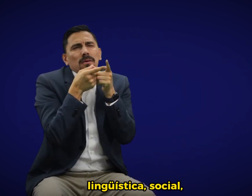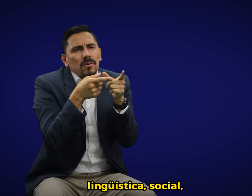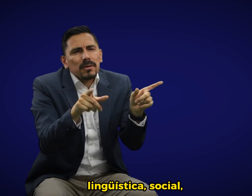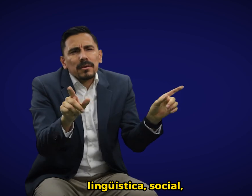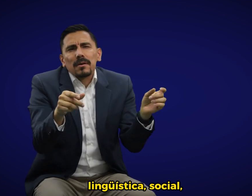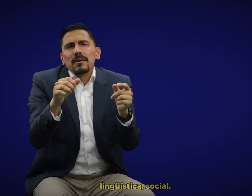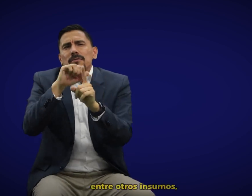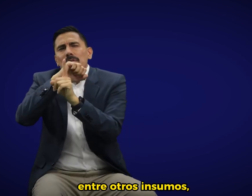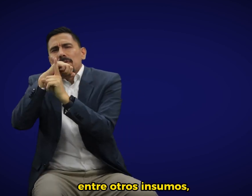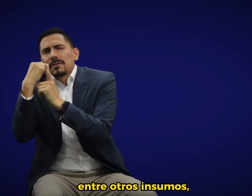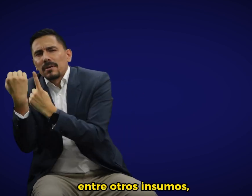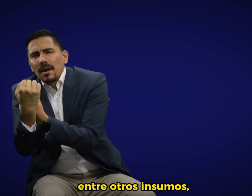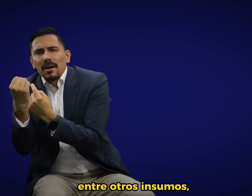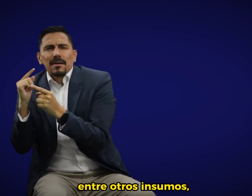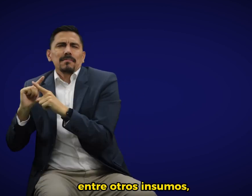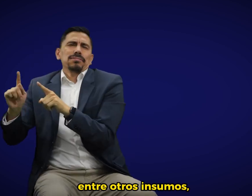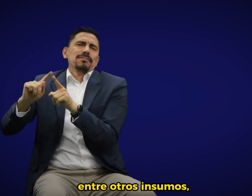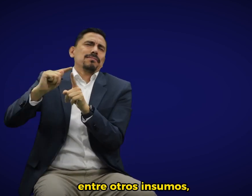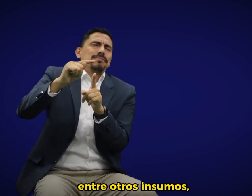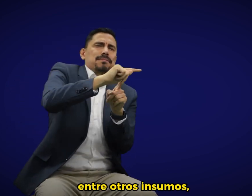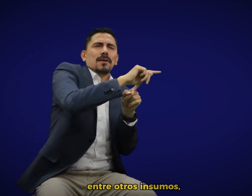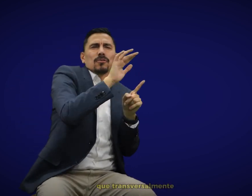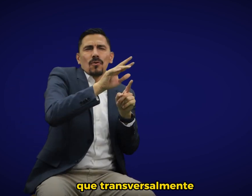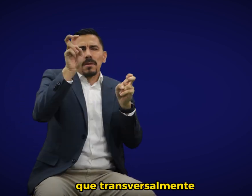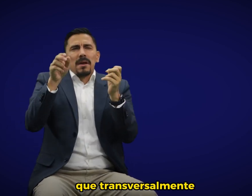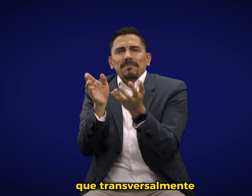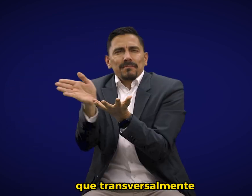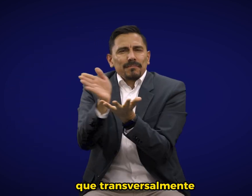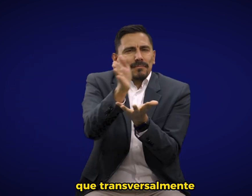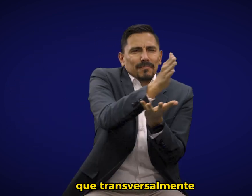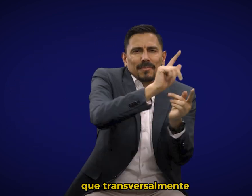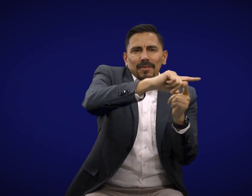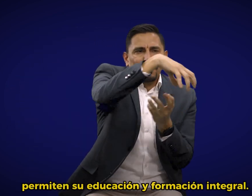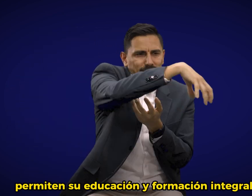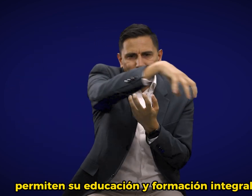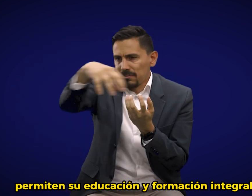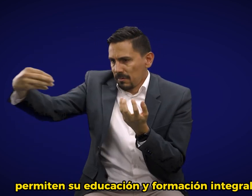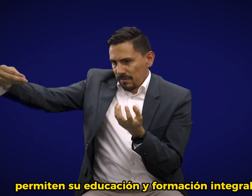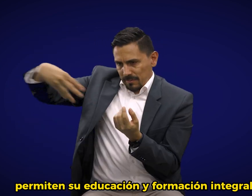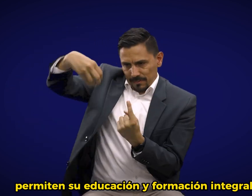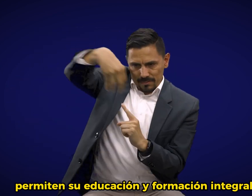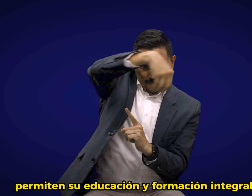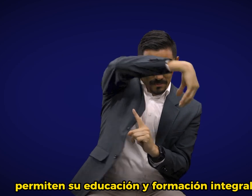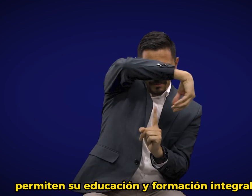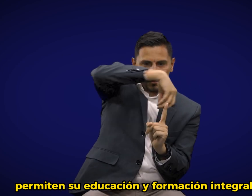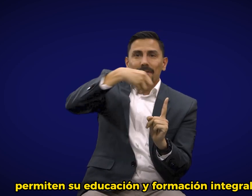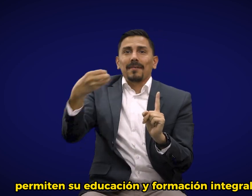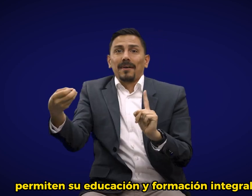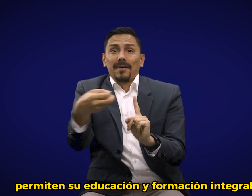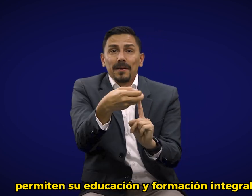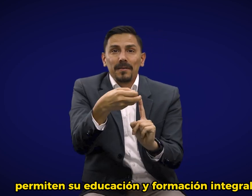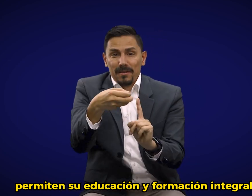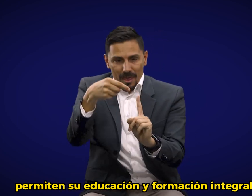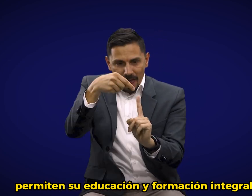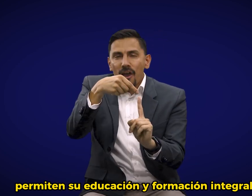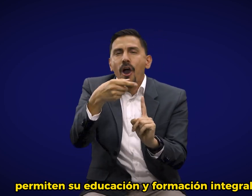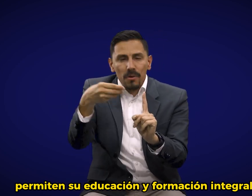social, entre otros insumos que transversalmente permiten su educación y formación